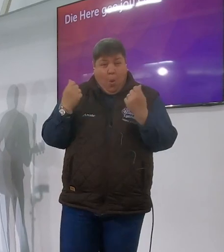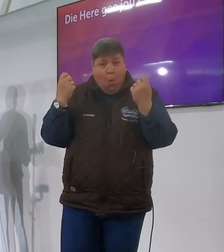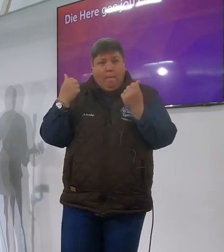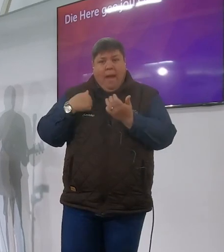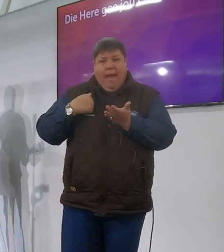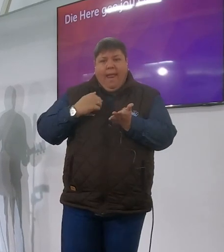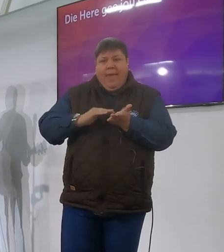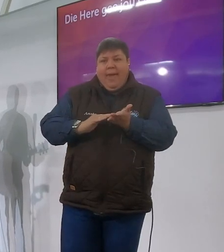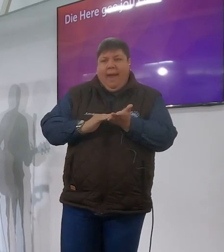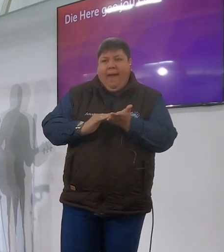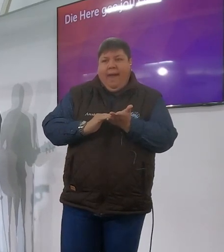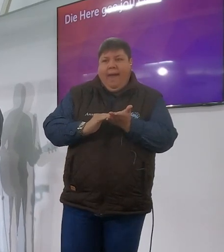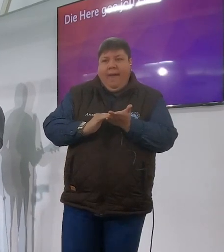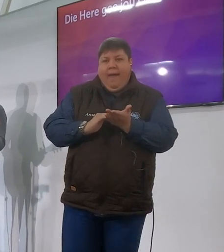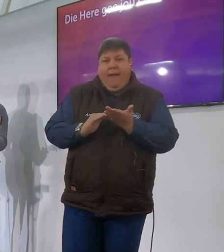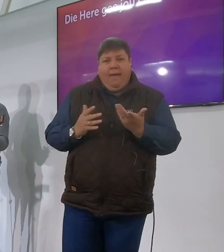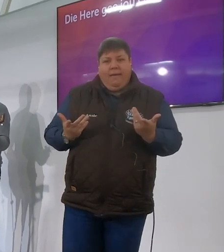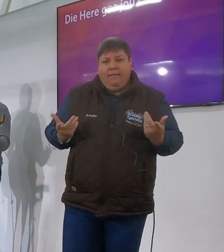niks vir my